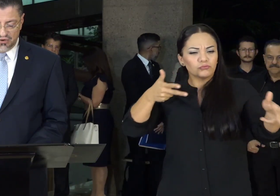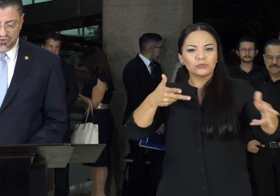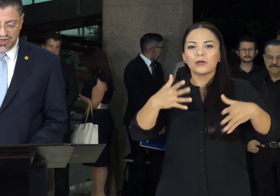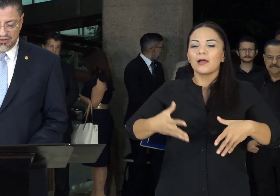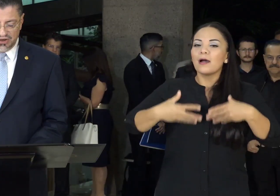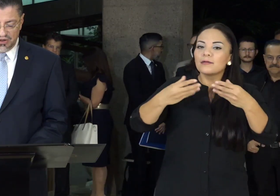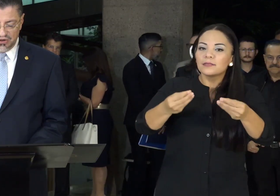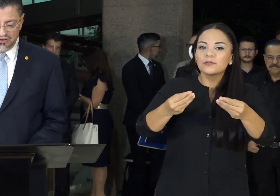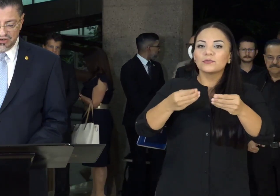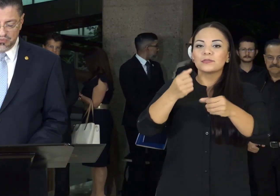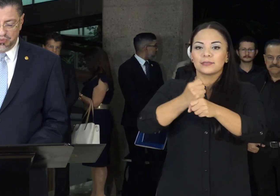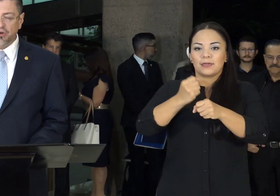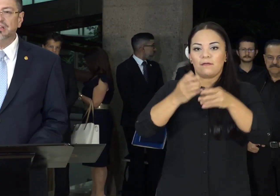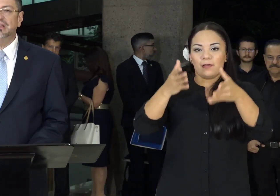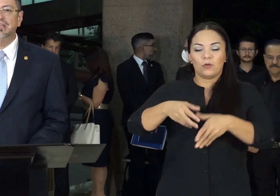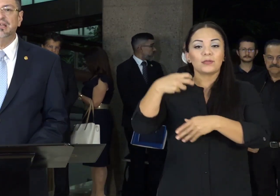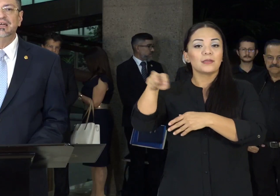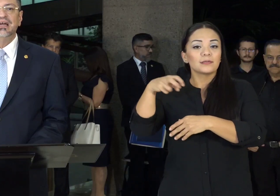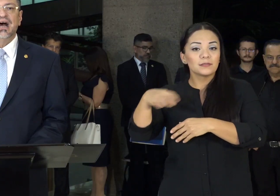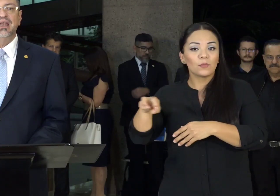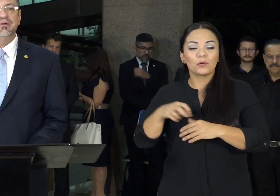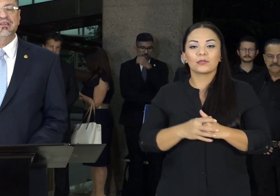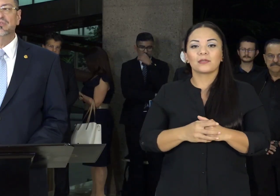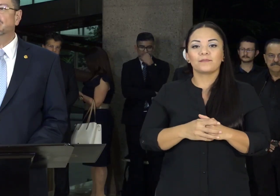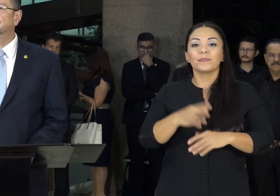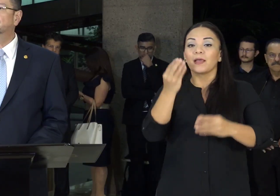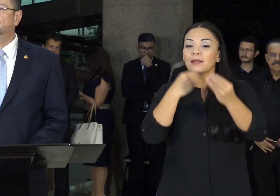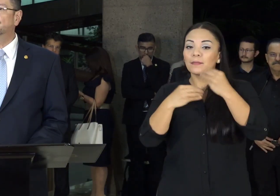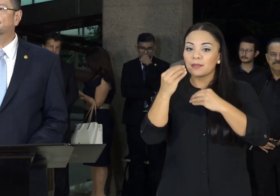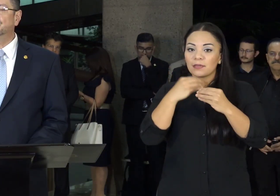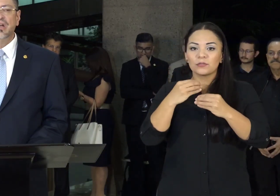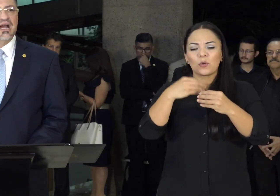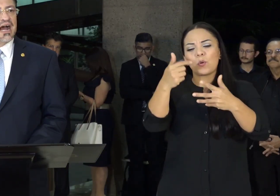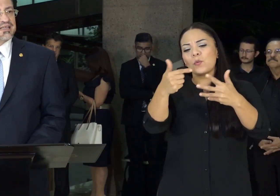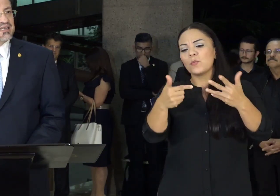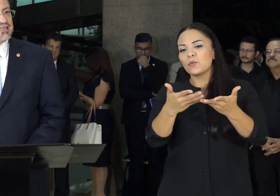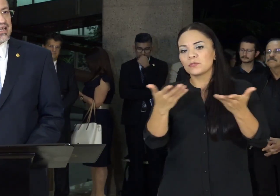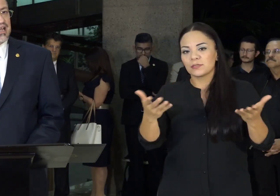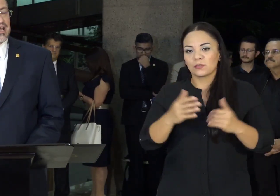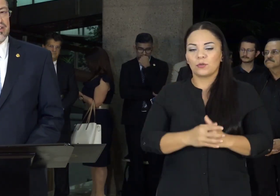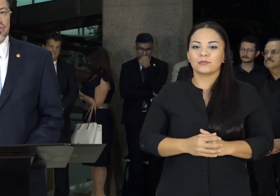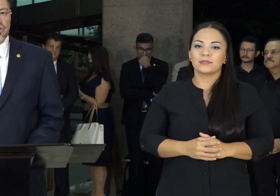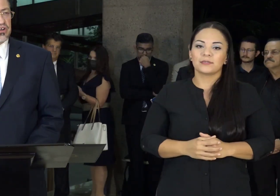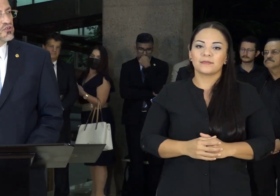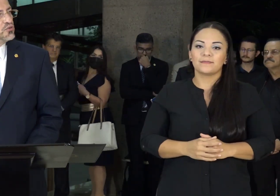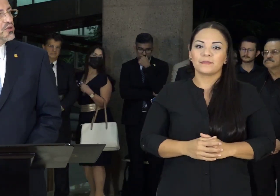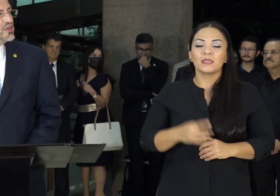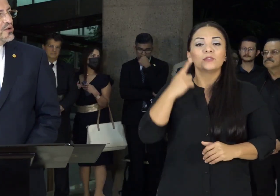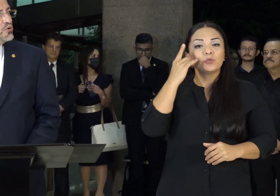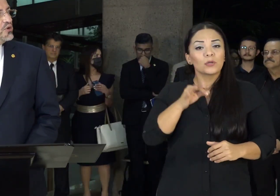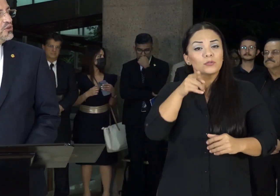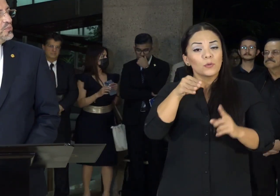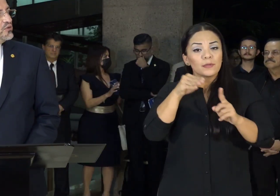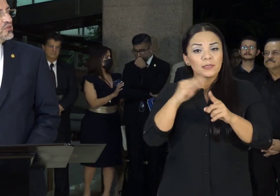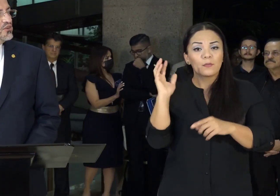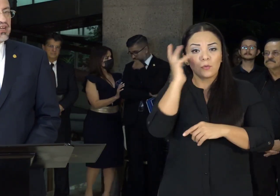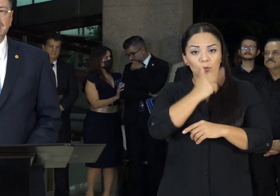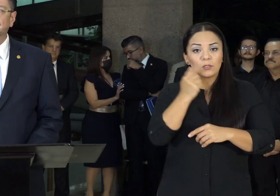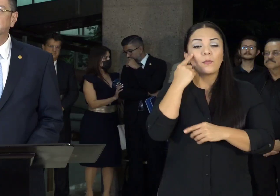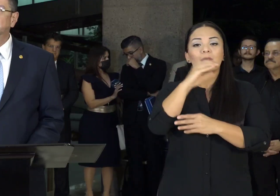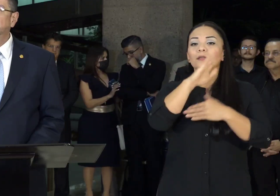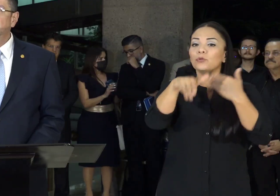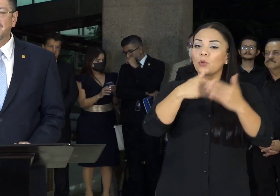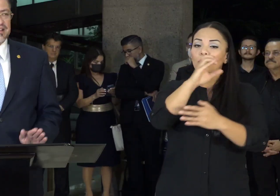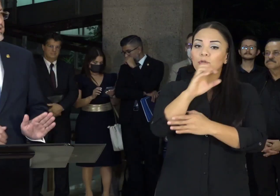que tiene que incurrir el trabajador en transporte, alimentación, entre otros. Así es que yo creo que esto es un mensaje muy bonito para Costa